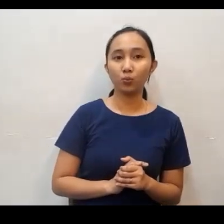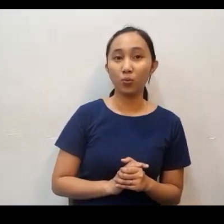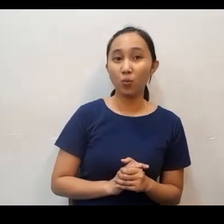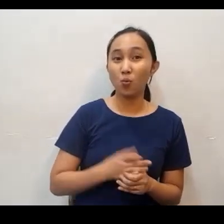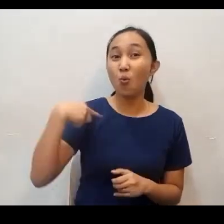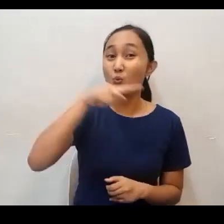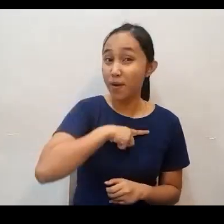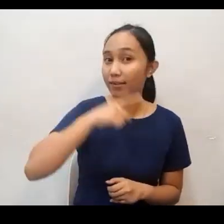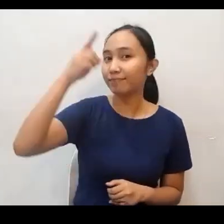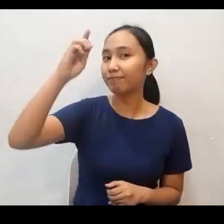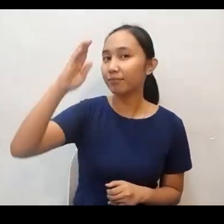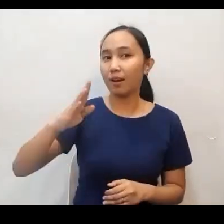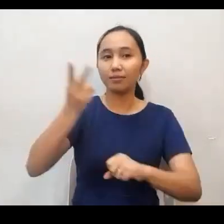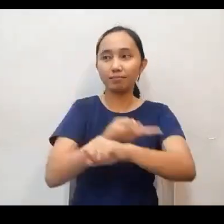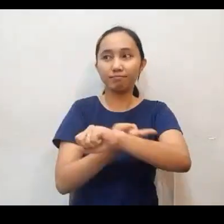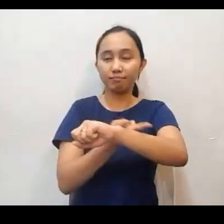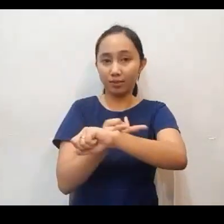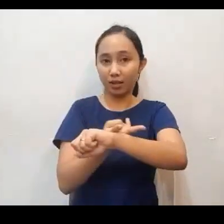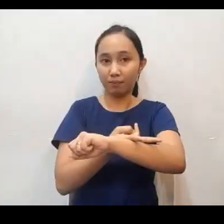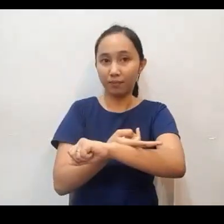Kaya tayo po yung tupa ng Diyos